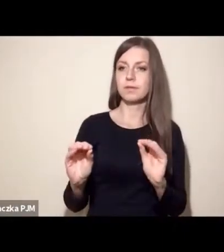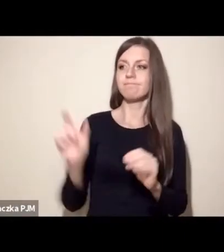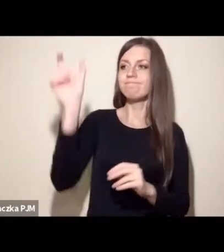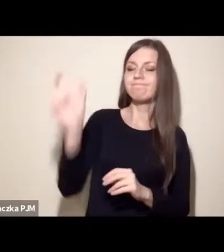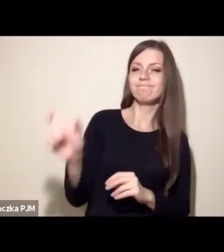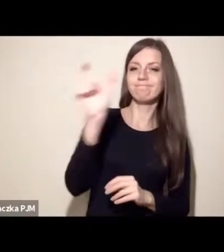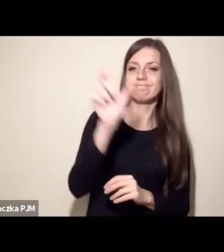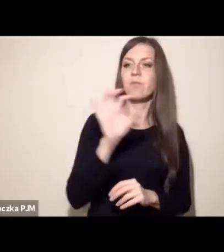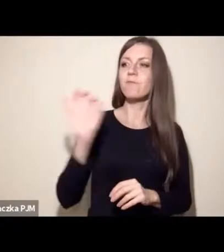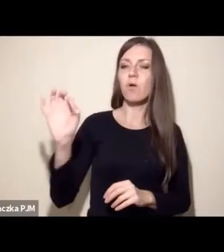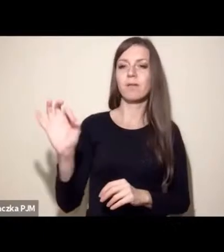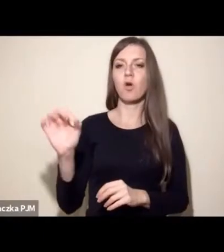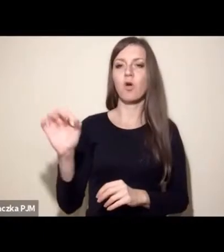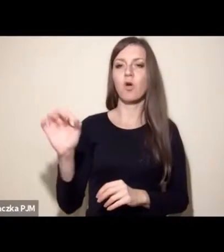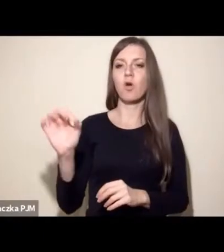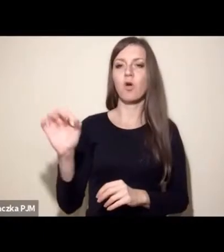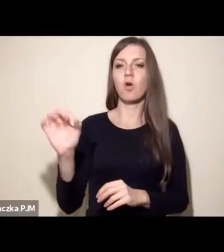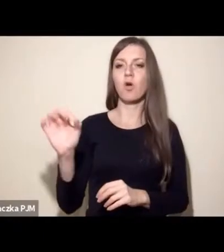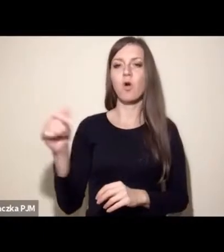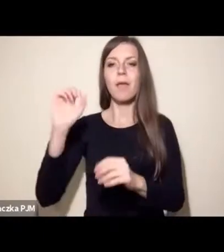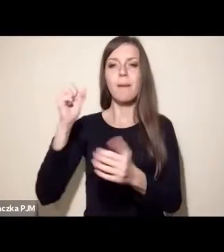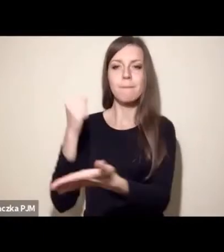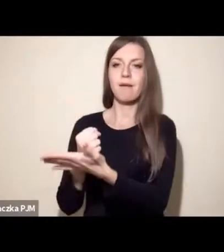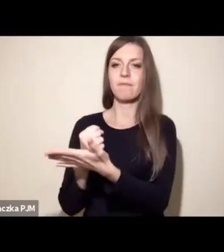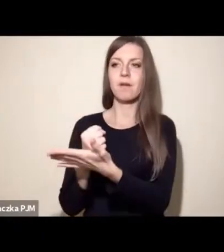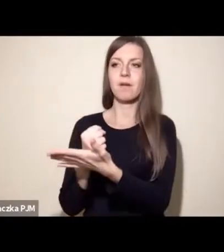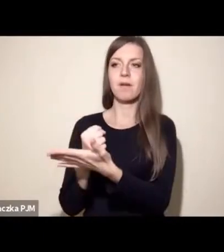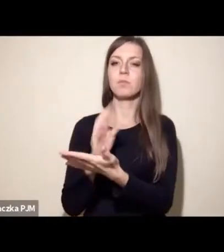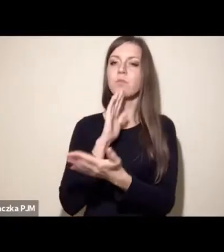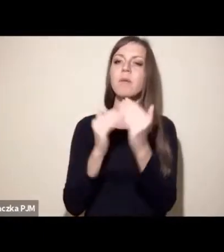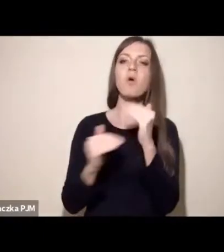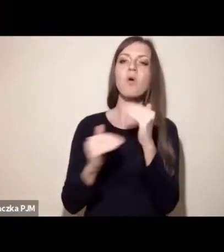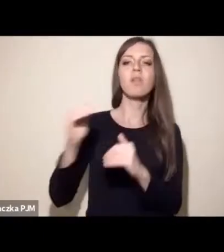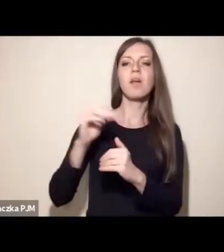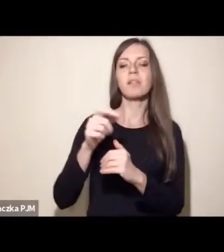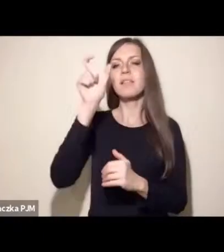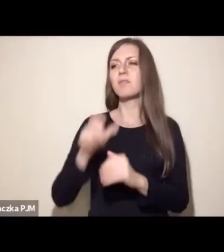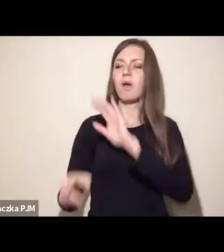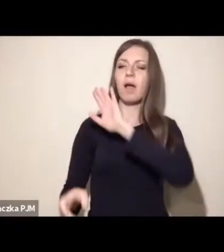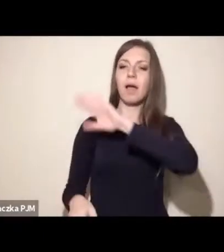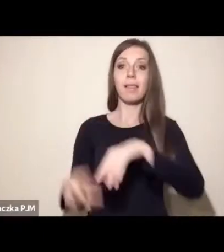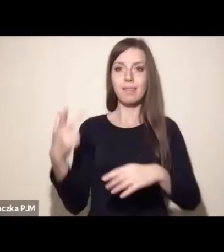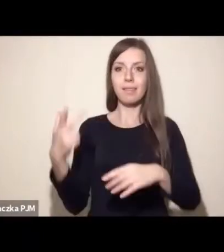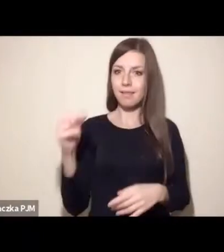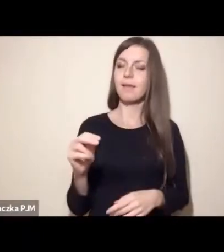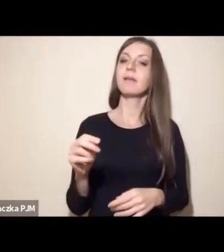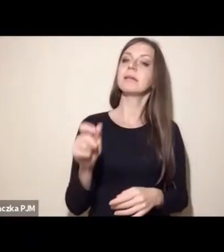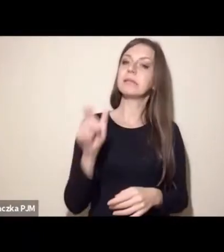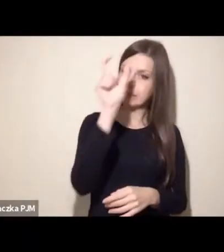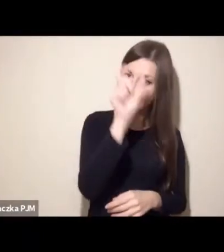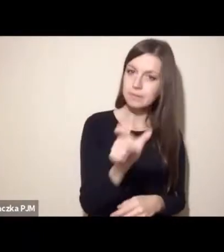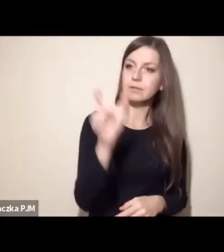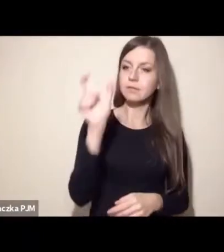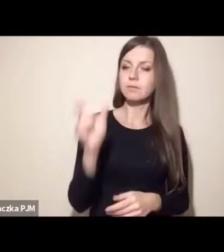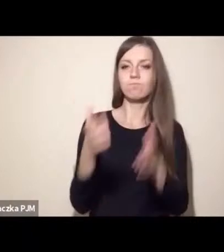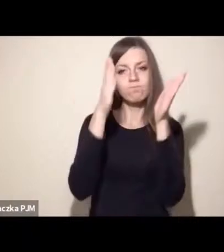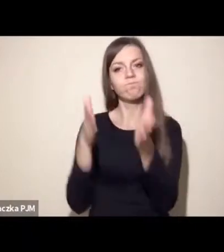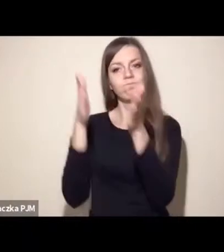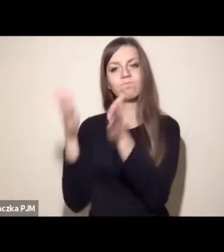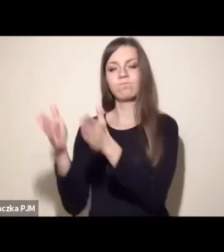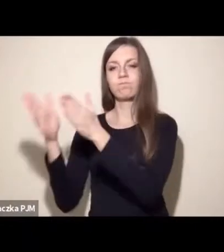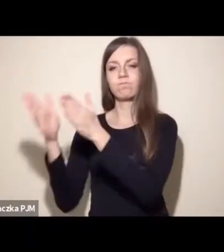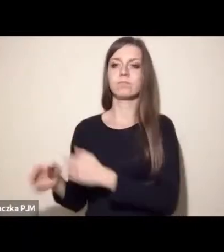Nie grup, nie interesów ponadindywidualnych, nie symboli ponadindywidualnych, tylko poszanowania